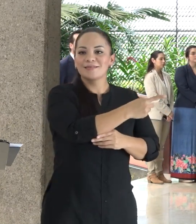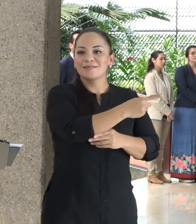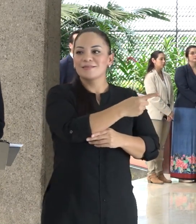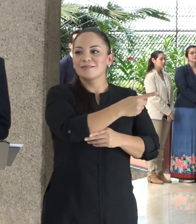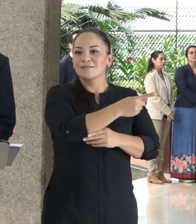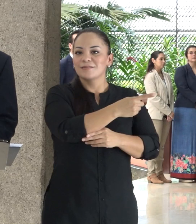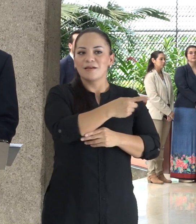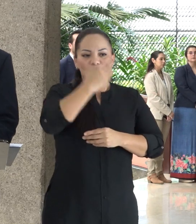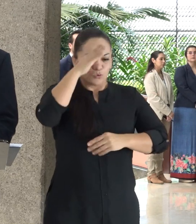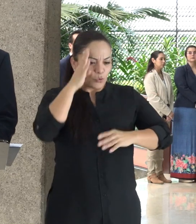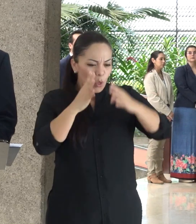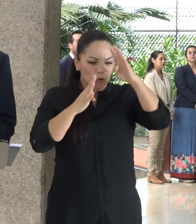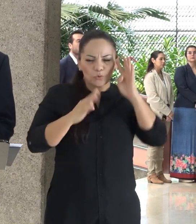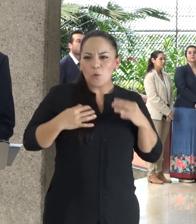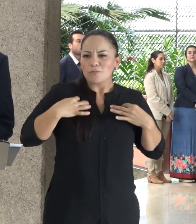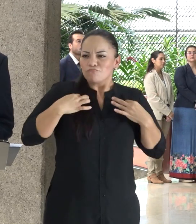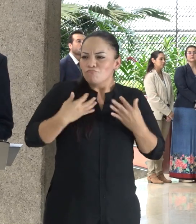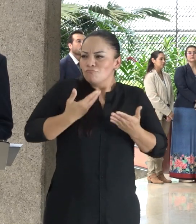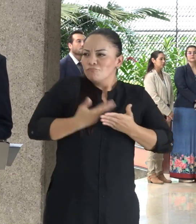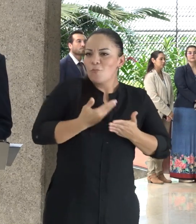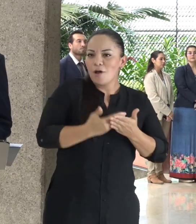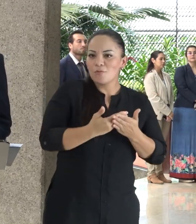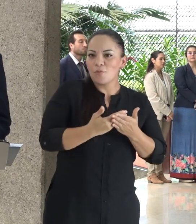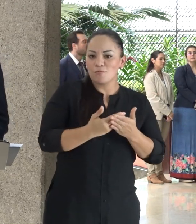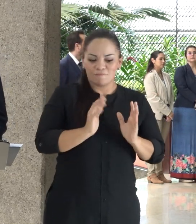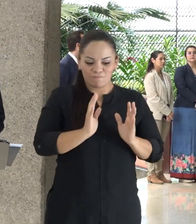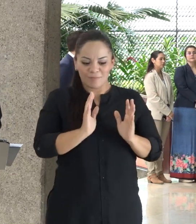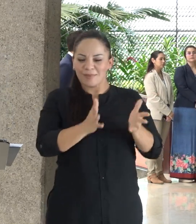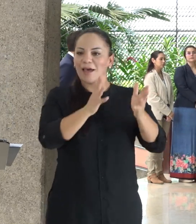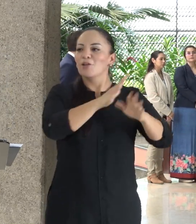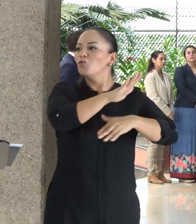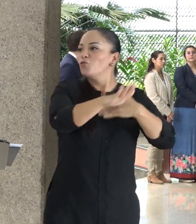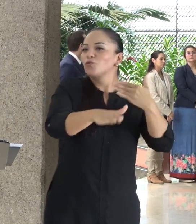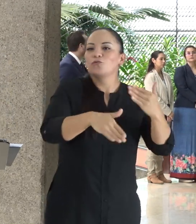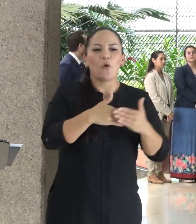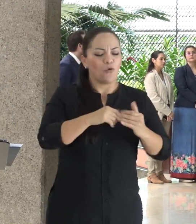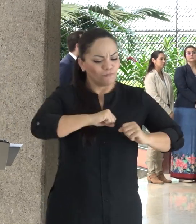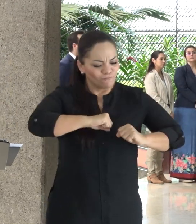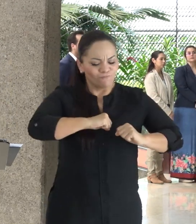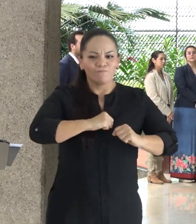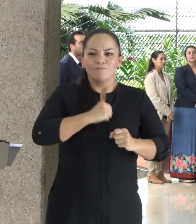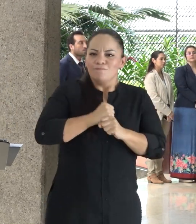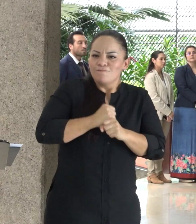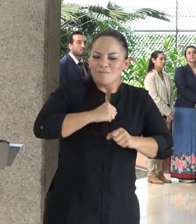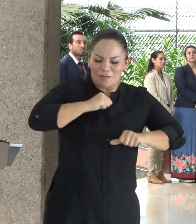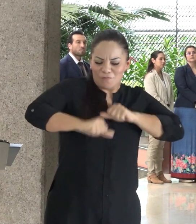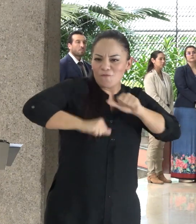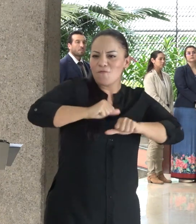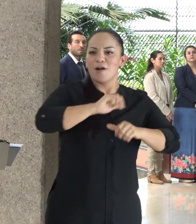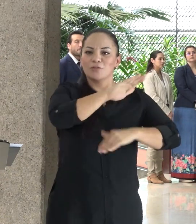en ese sudor, todo lo que había que dar en esa cancha.